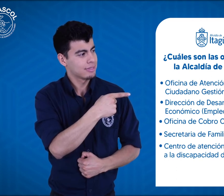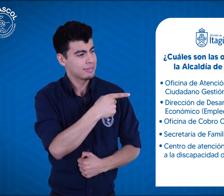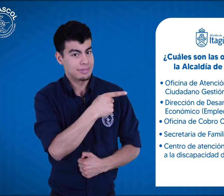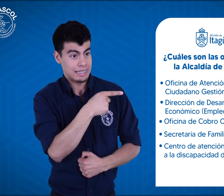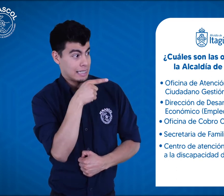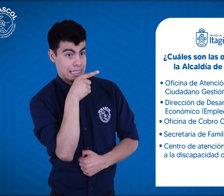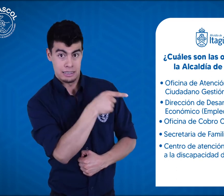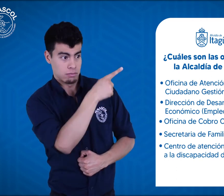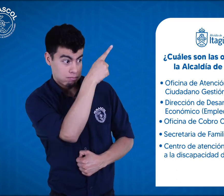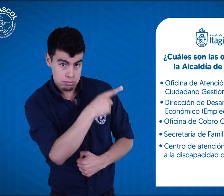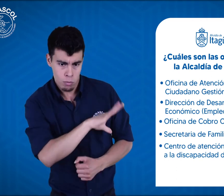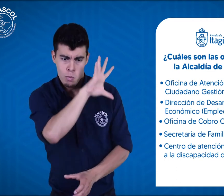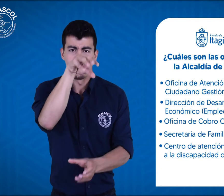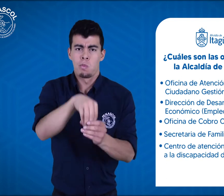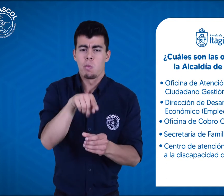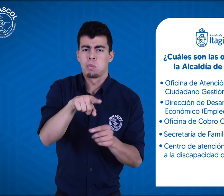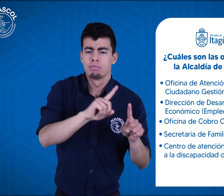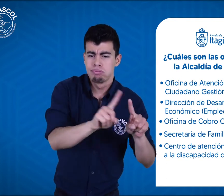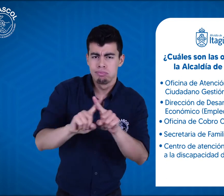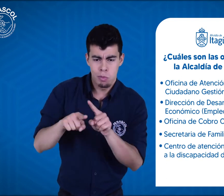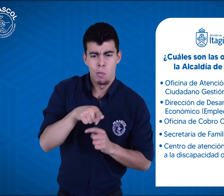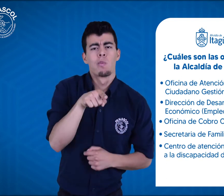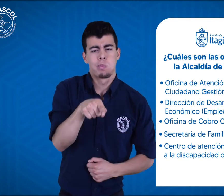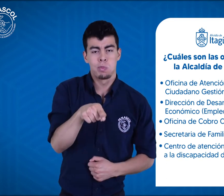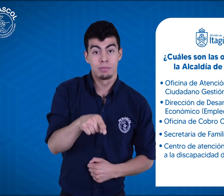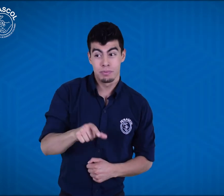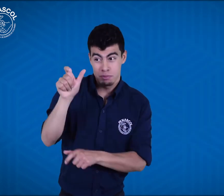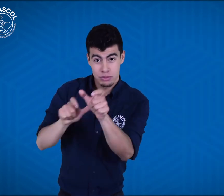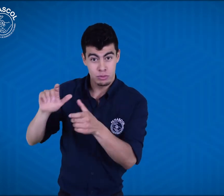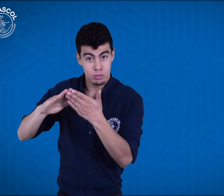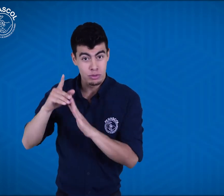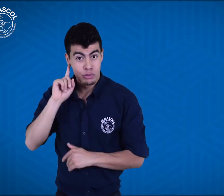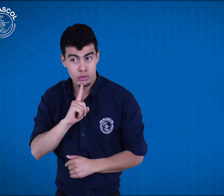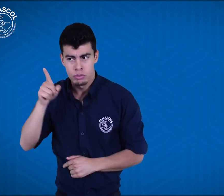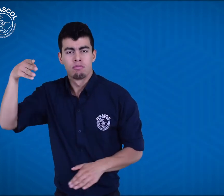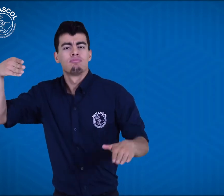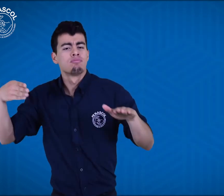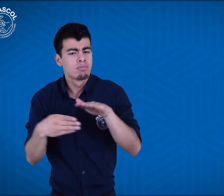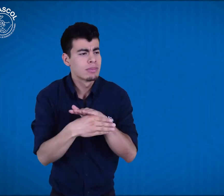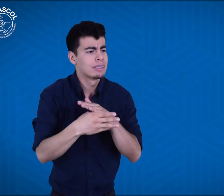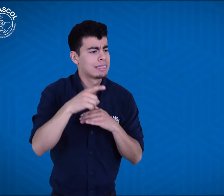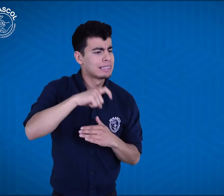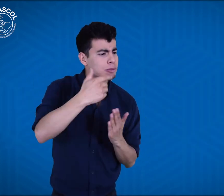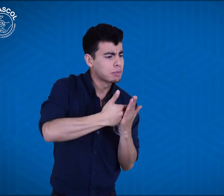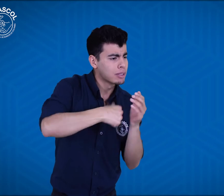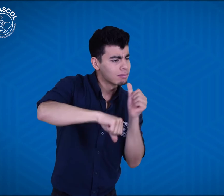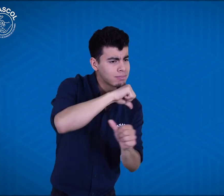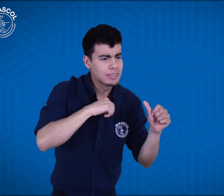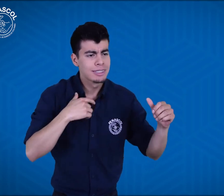Discapacidad de Itagüí. Estos servicios los encuentras en la alcaldía de Itagüí. ¿Cómo hace una persona sorda que necesita hacer un